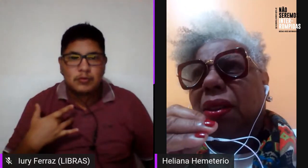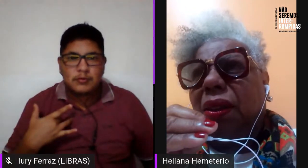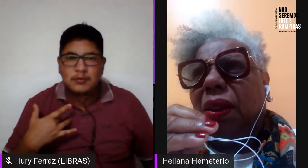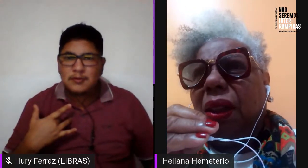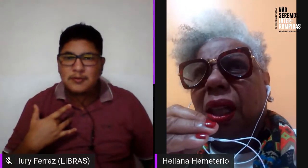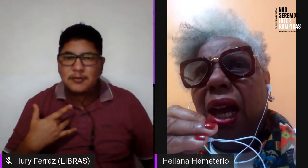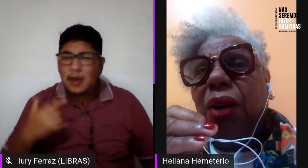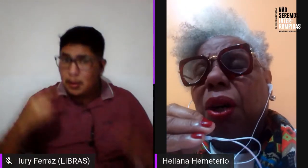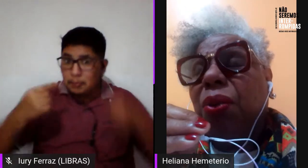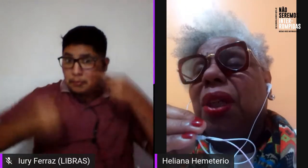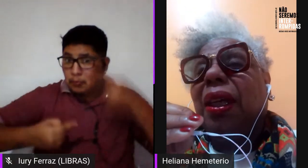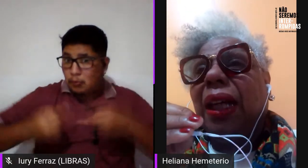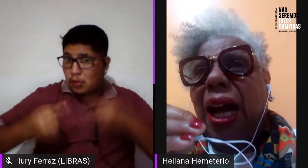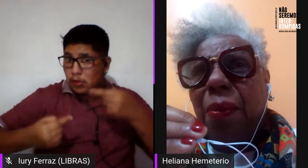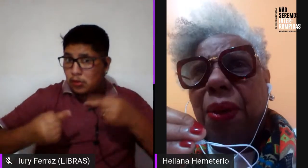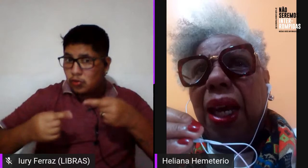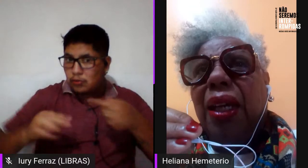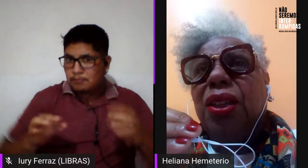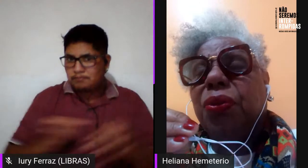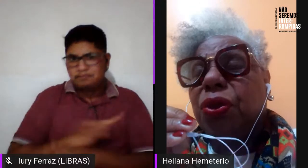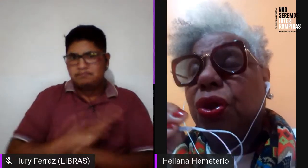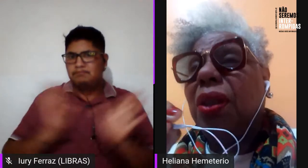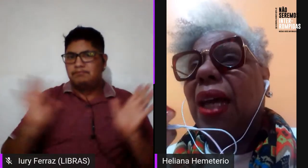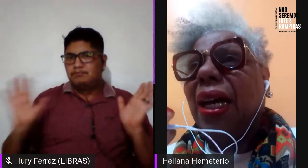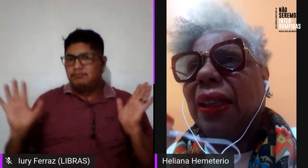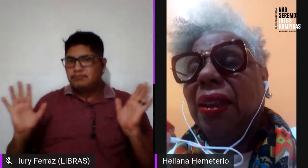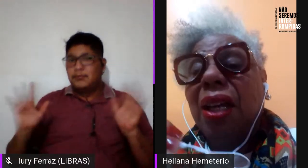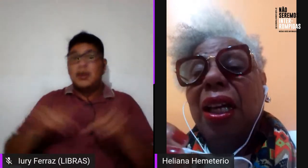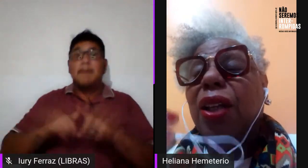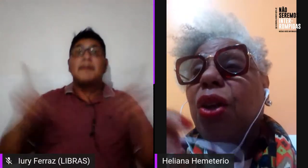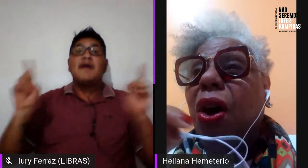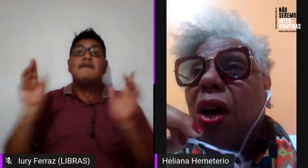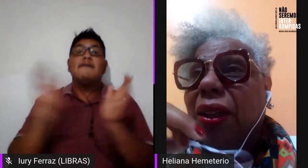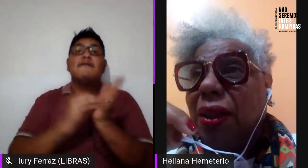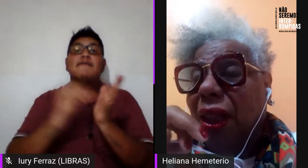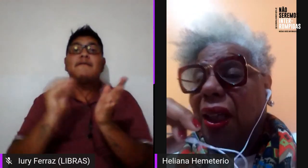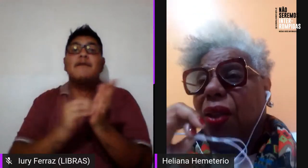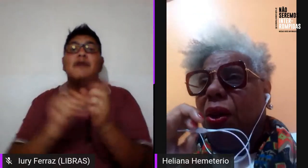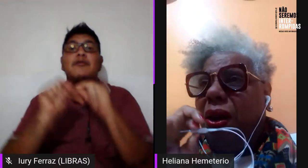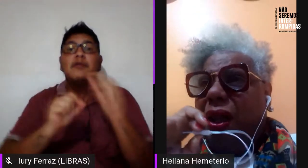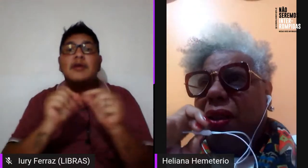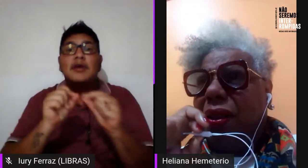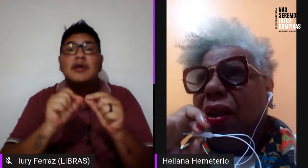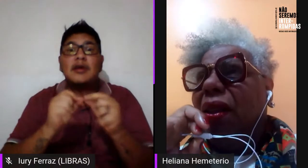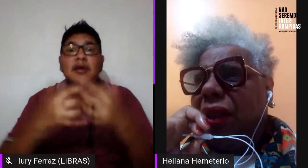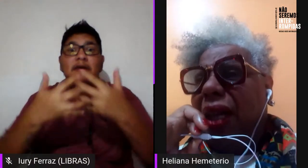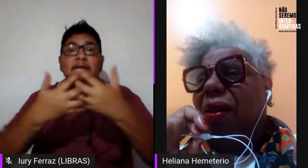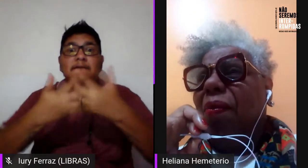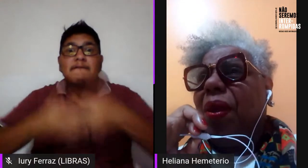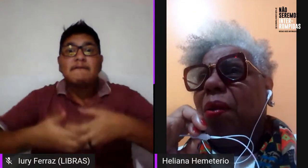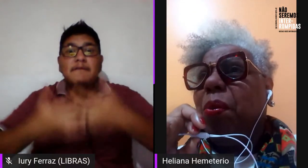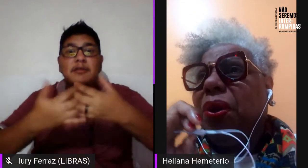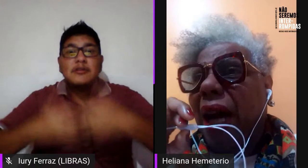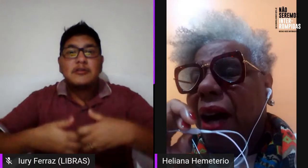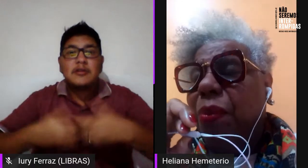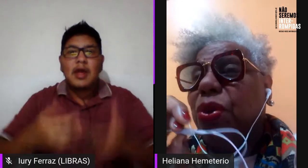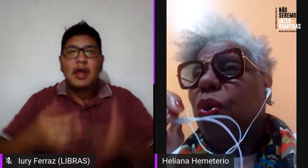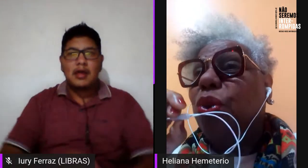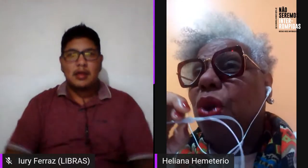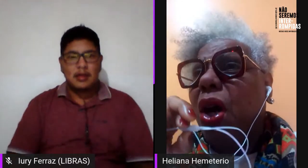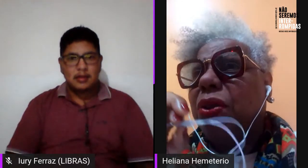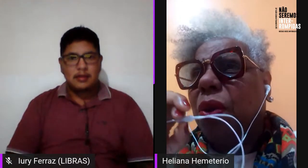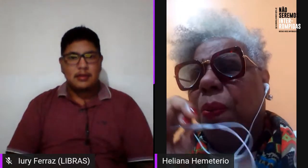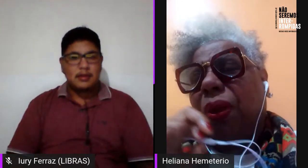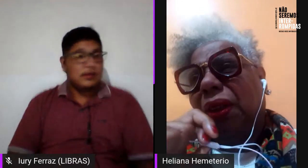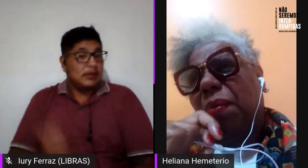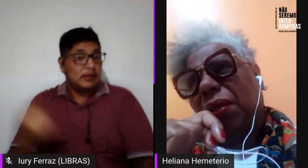prontas, agora o que cabe é elas funcionarem e nós, e nós, né, mudarmos